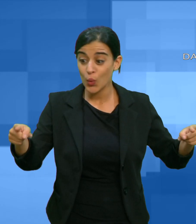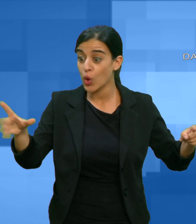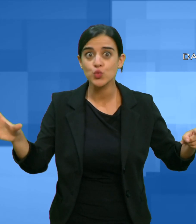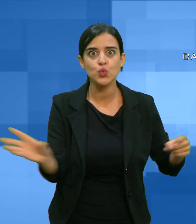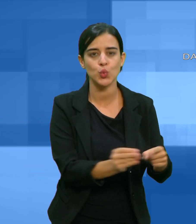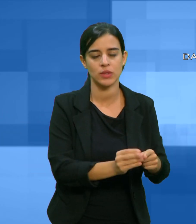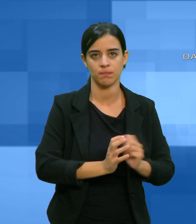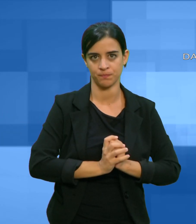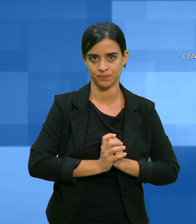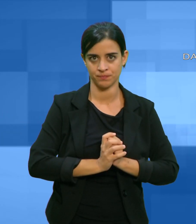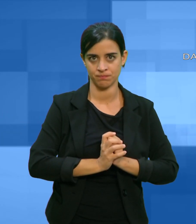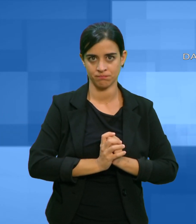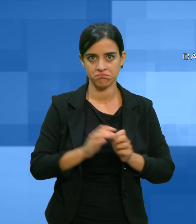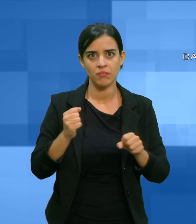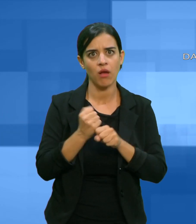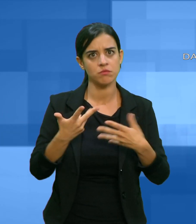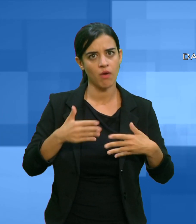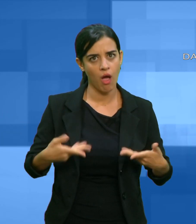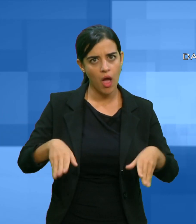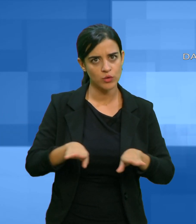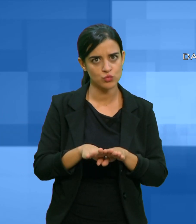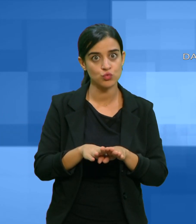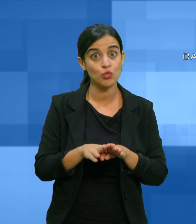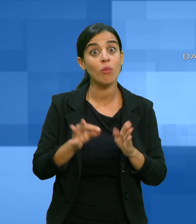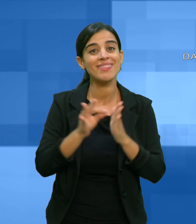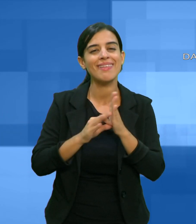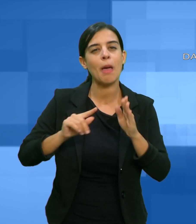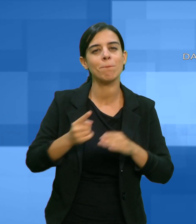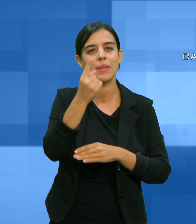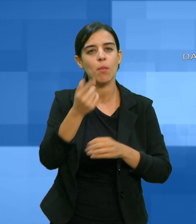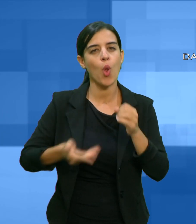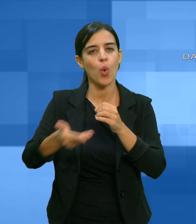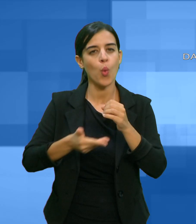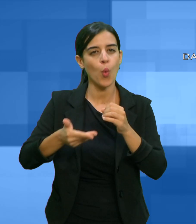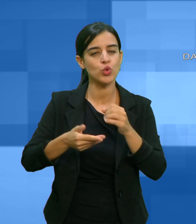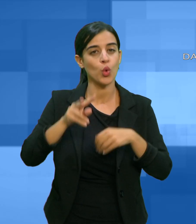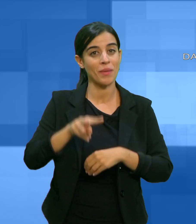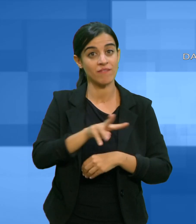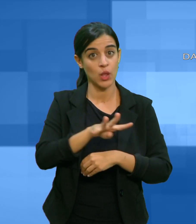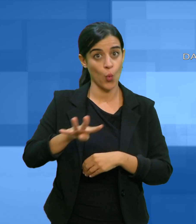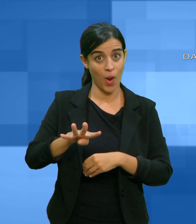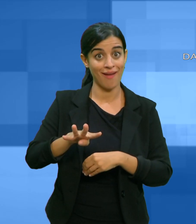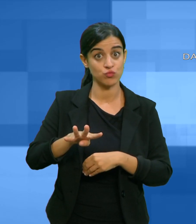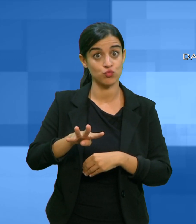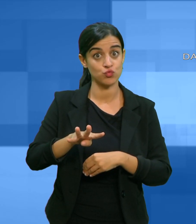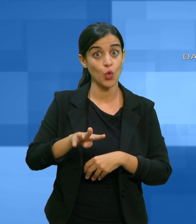il primo luglio 2024 la soprintendenza archeologica ai beni